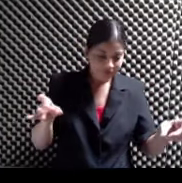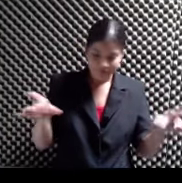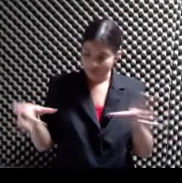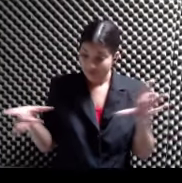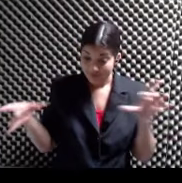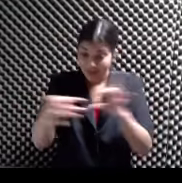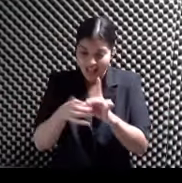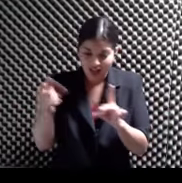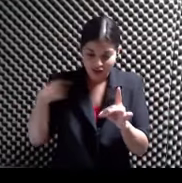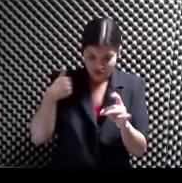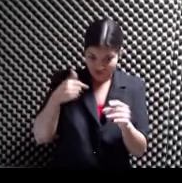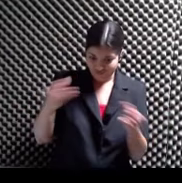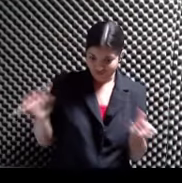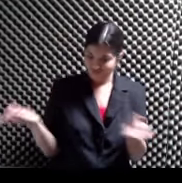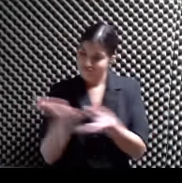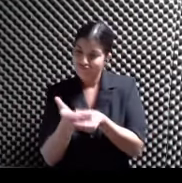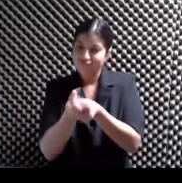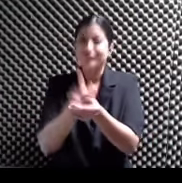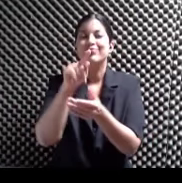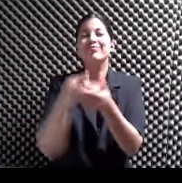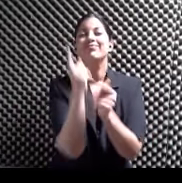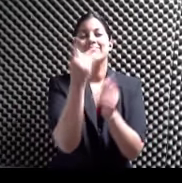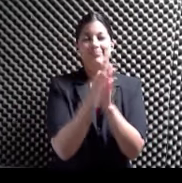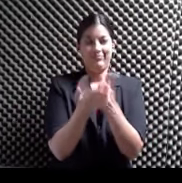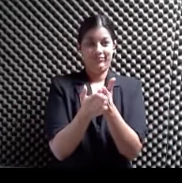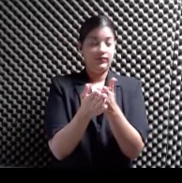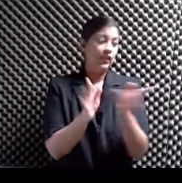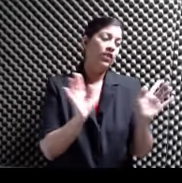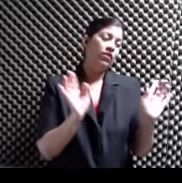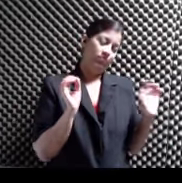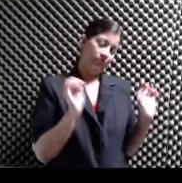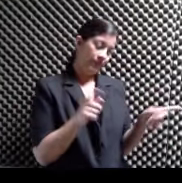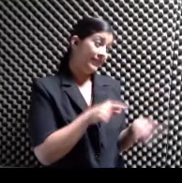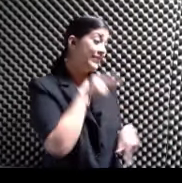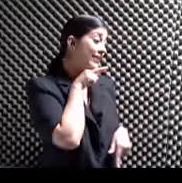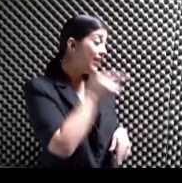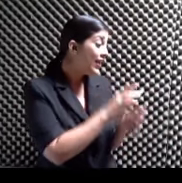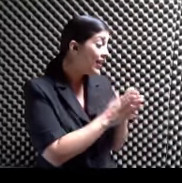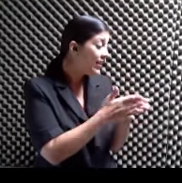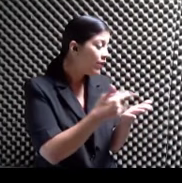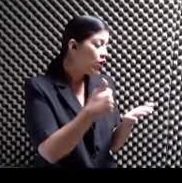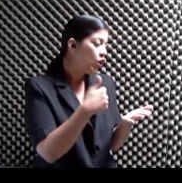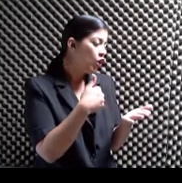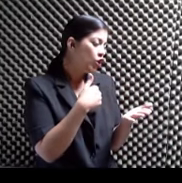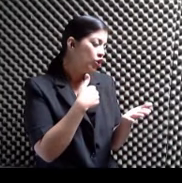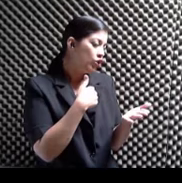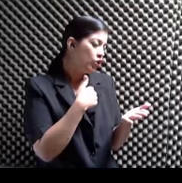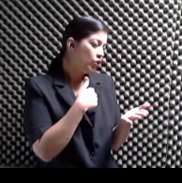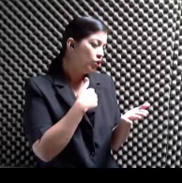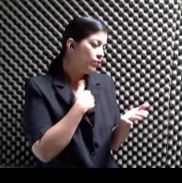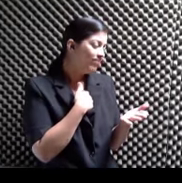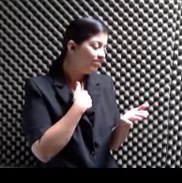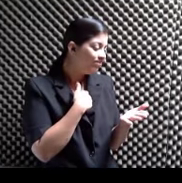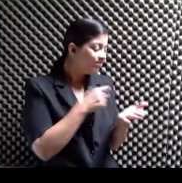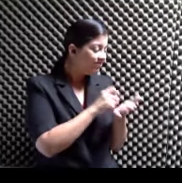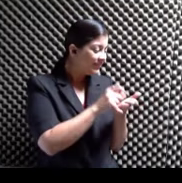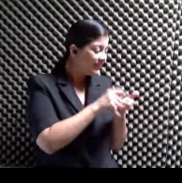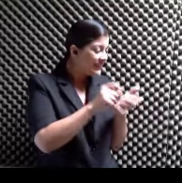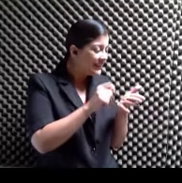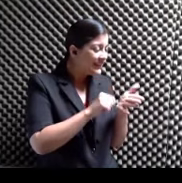A ese libro Bueno, este libro En particular Es un libro Que escribí como Con la intención De reproducir